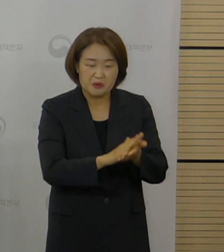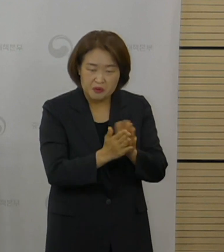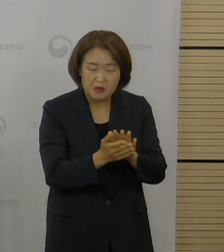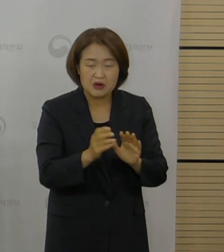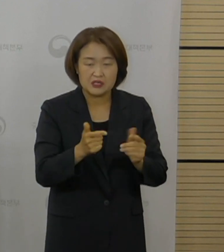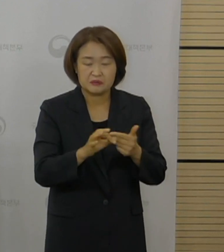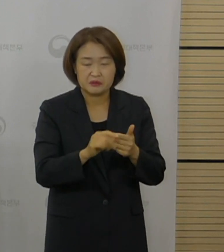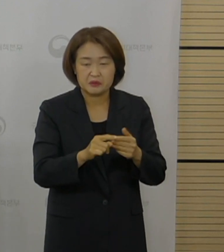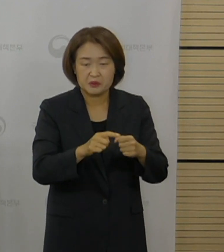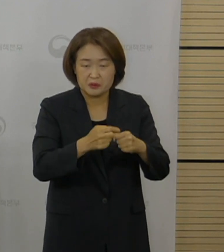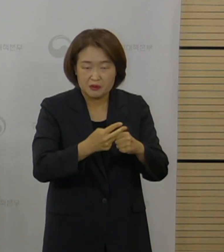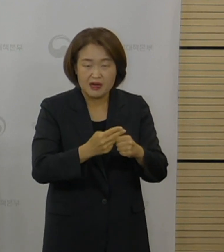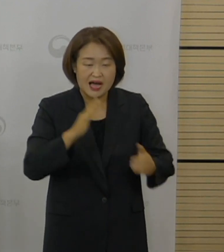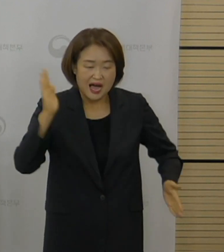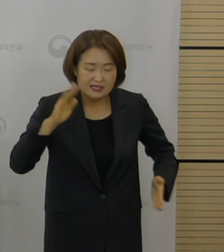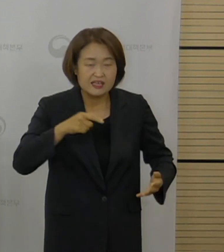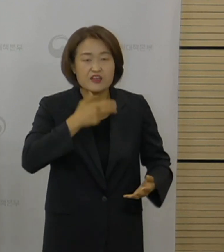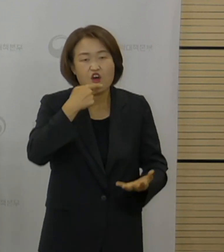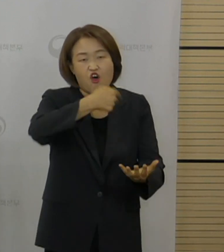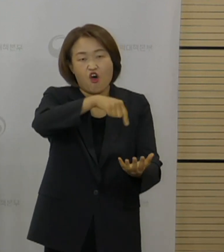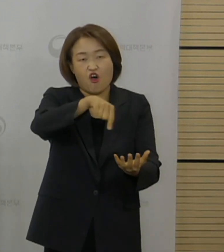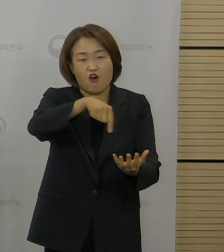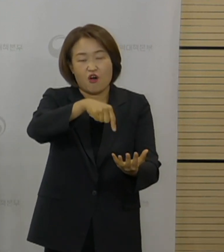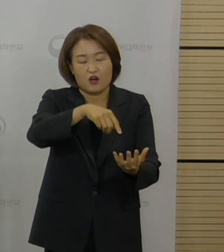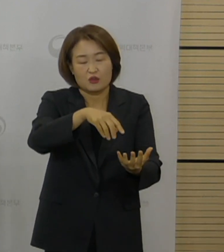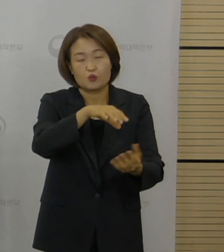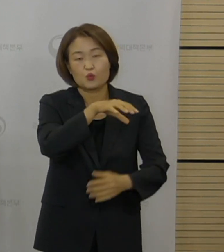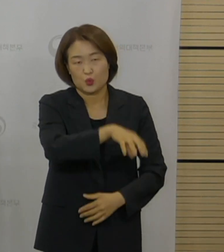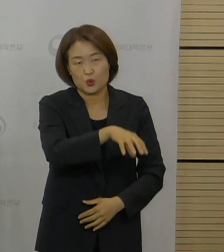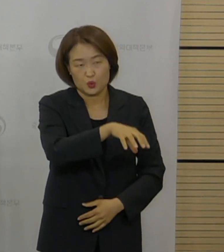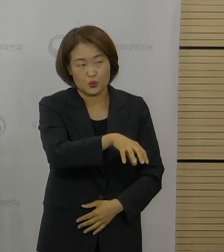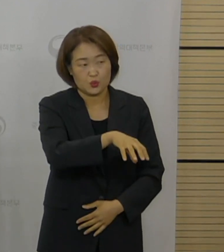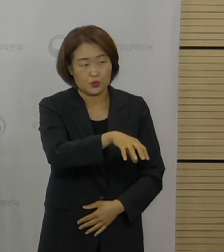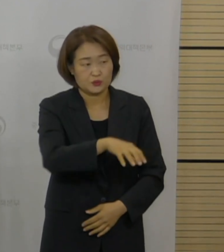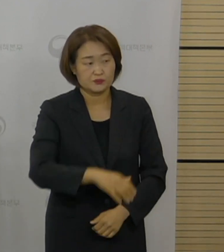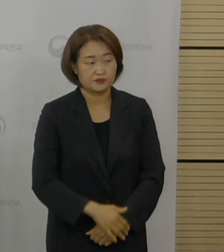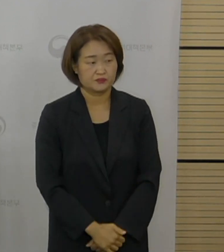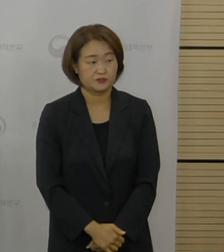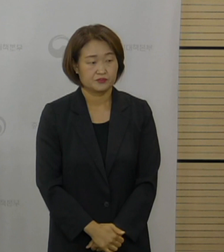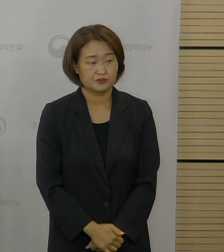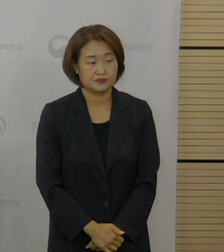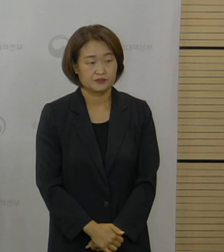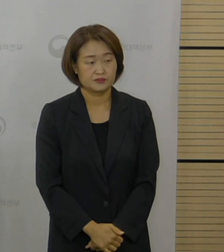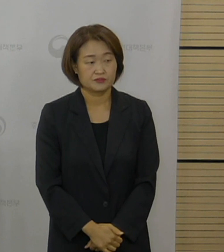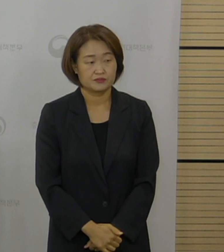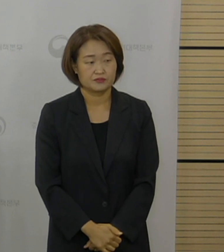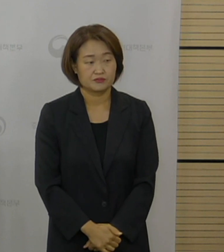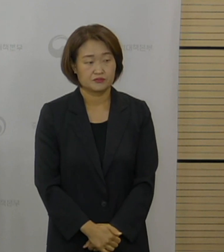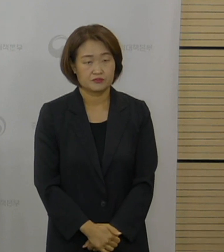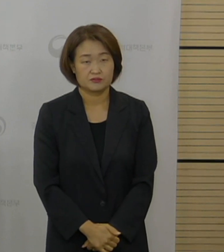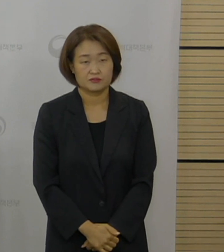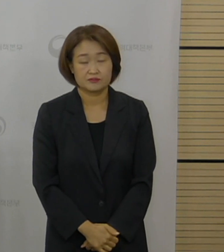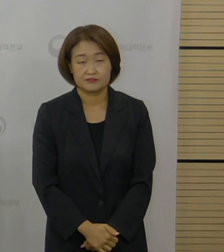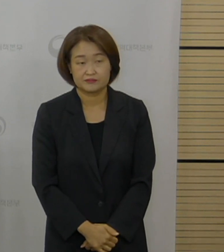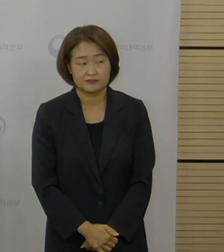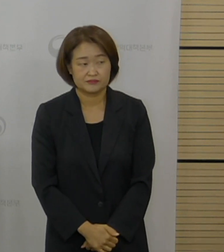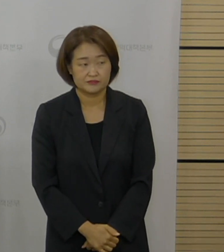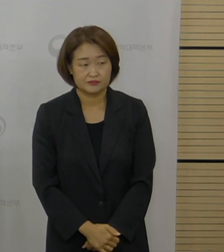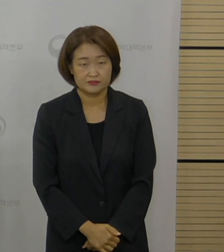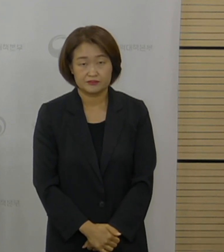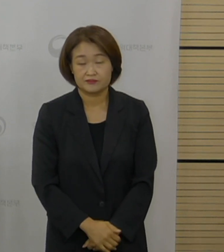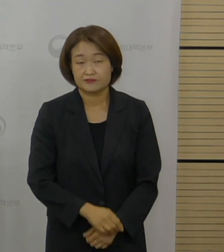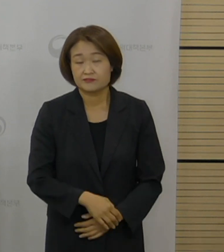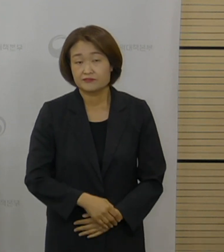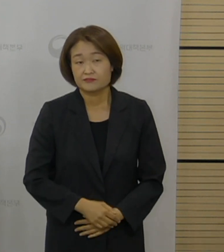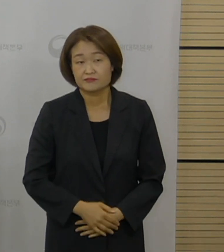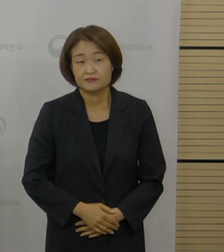걸로 현재는 파악되고 있습니다. 유치부하고 초등부가 있는 이런 영어 학원에